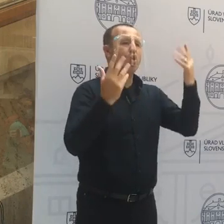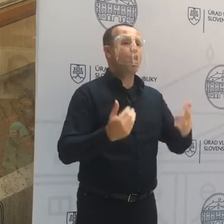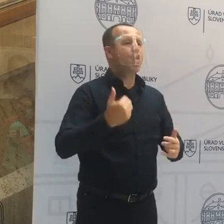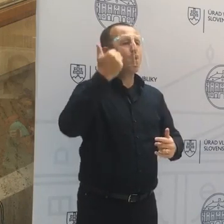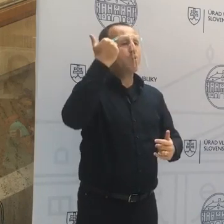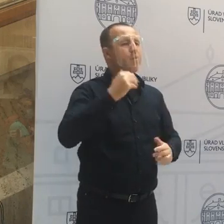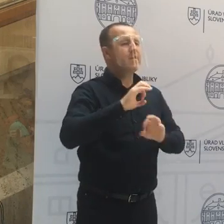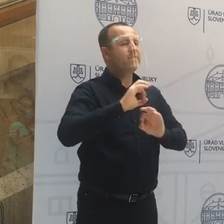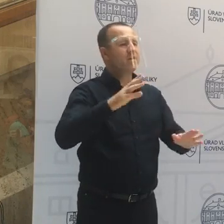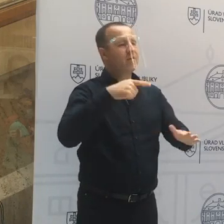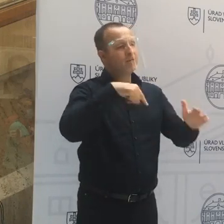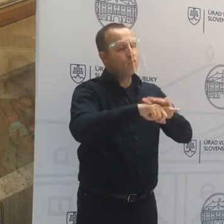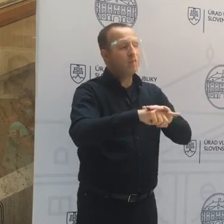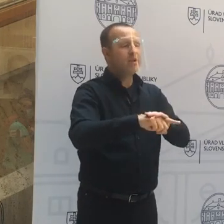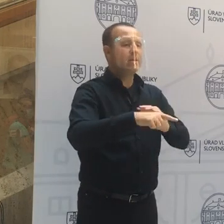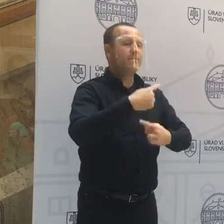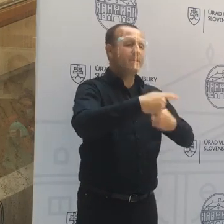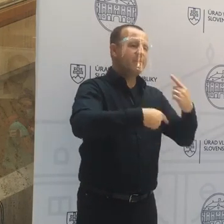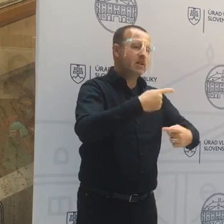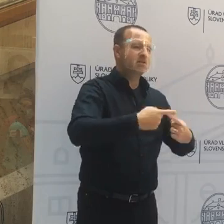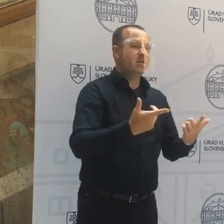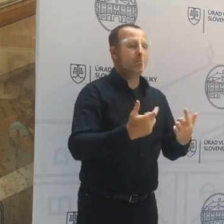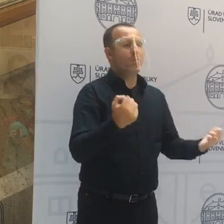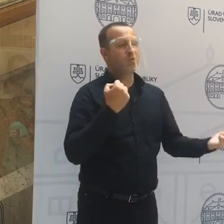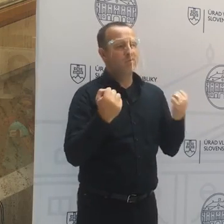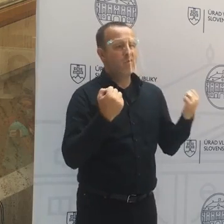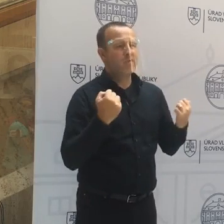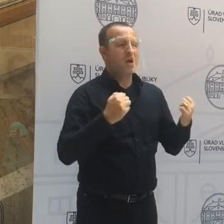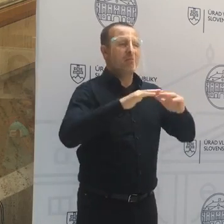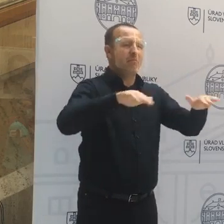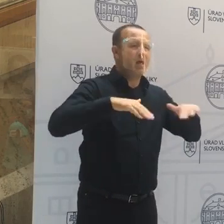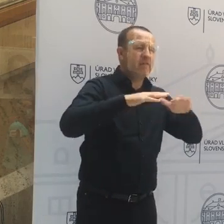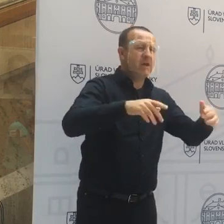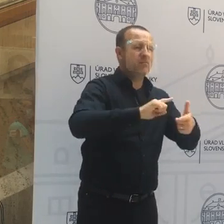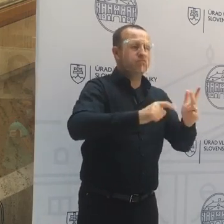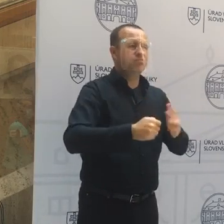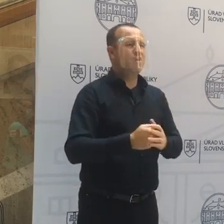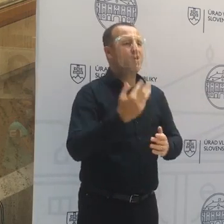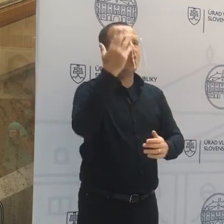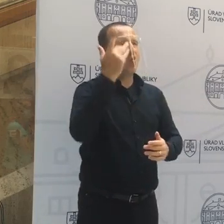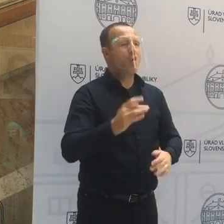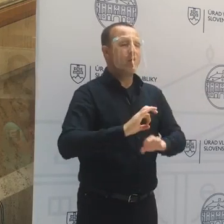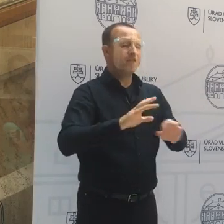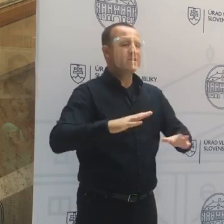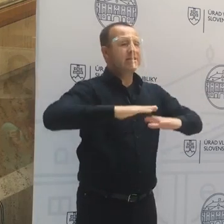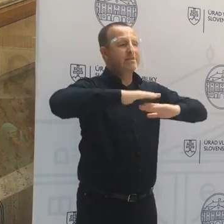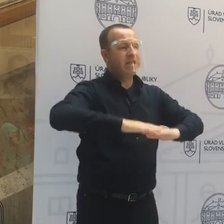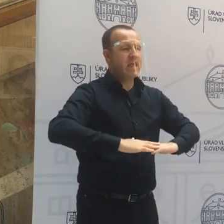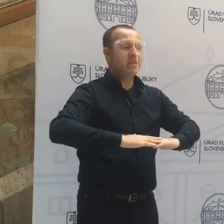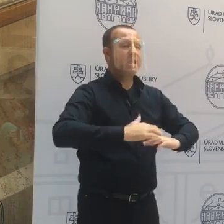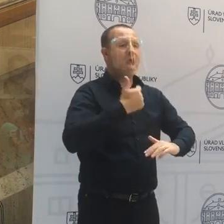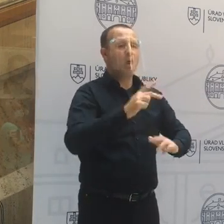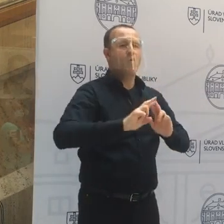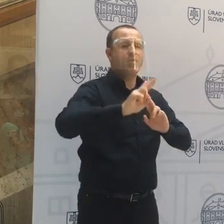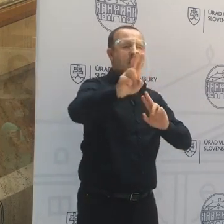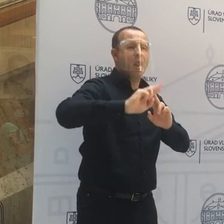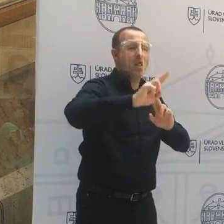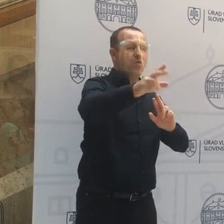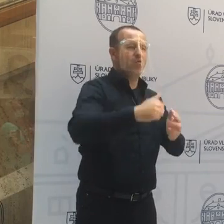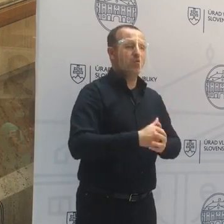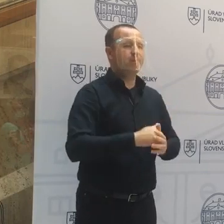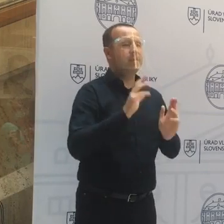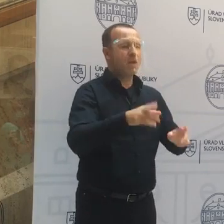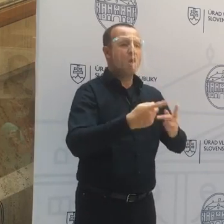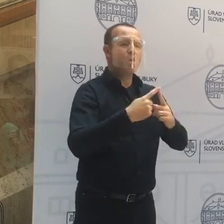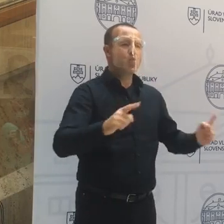jednotlivých prevádzkach alebo v rôznych typoch prevádzok, koľky môžu sedieť, ako vzdialení, máte rôzne